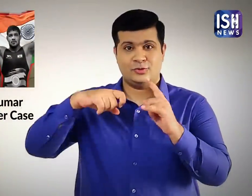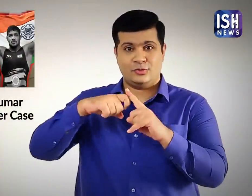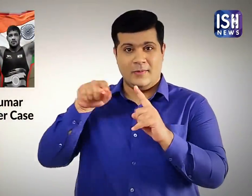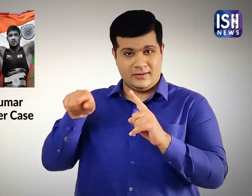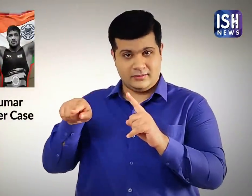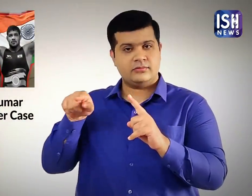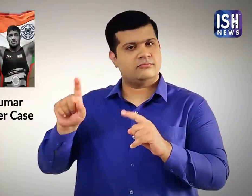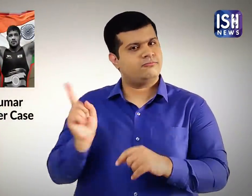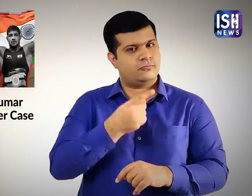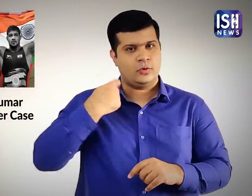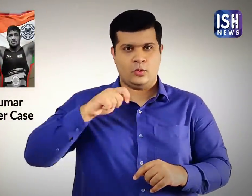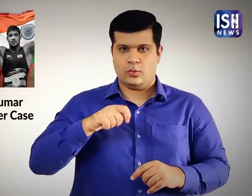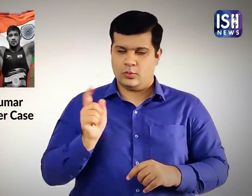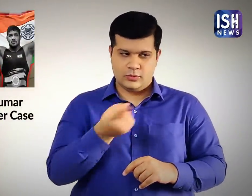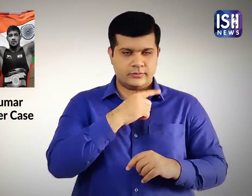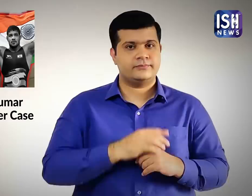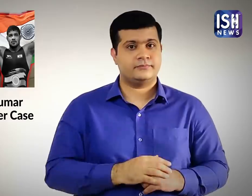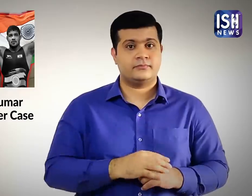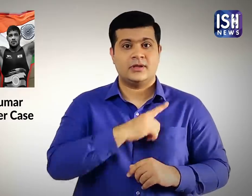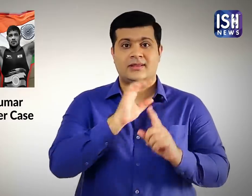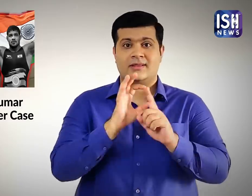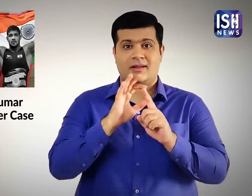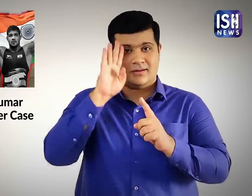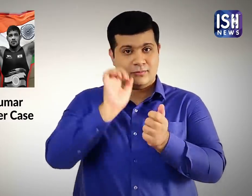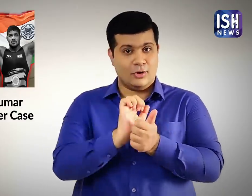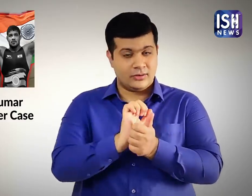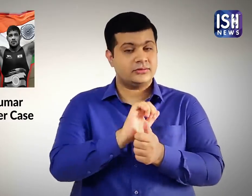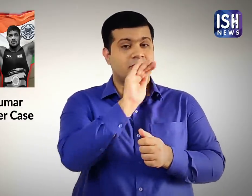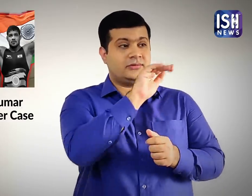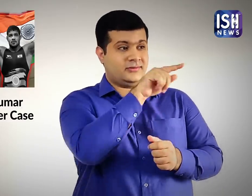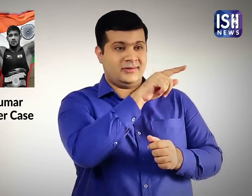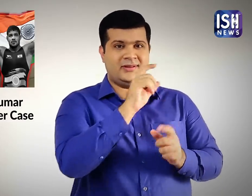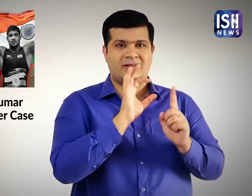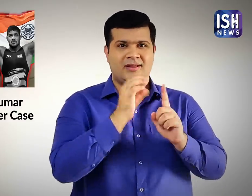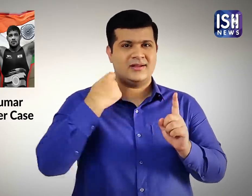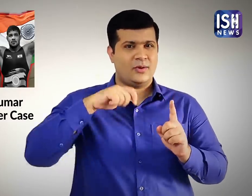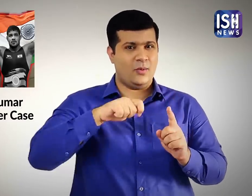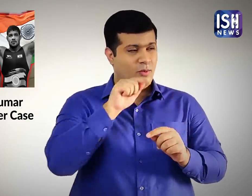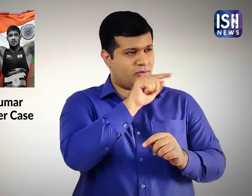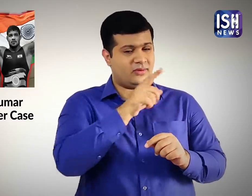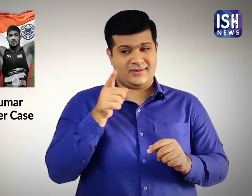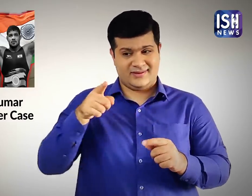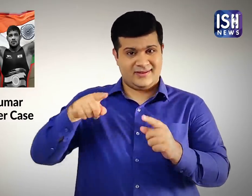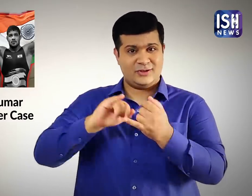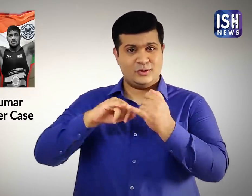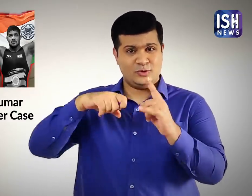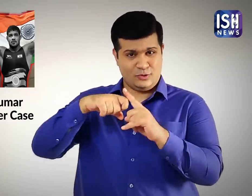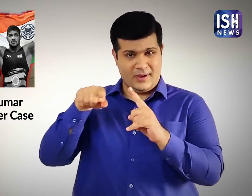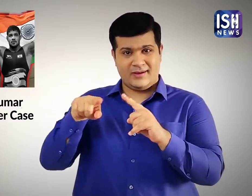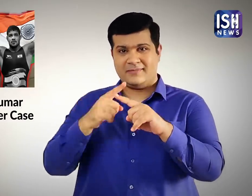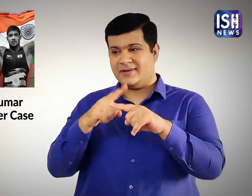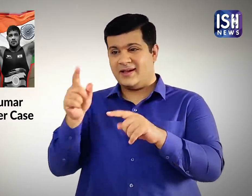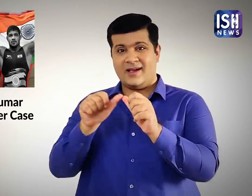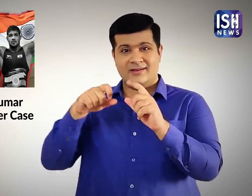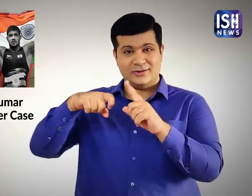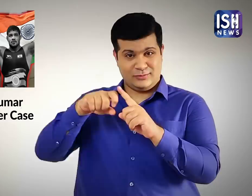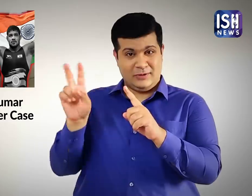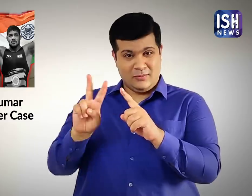सुशील को अदालत में पेश किया गया। अदालती कार्यवाही के दौरान पुलीस ने कहा, आगी की